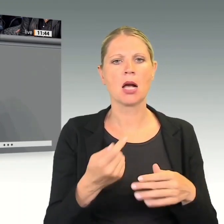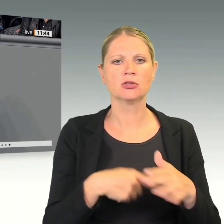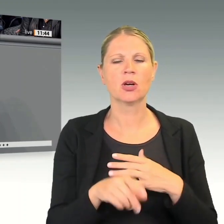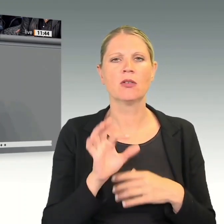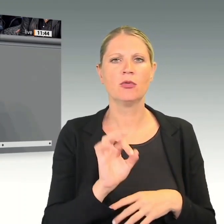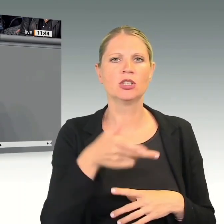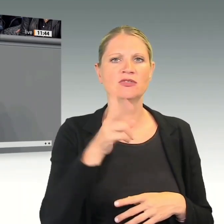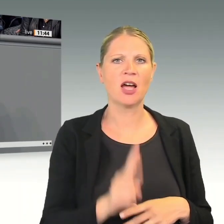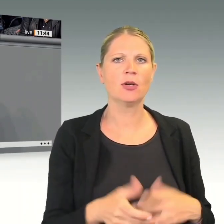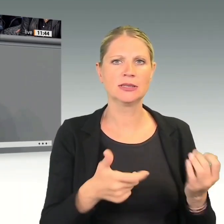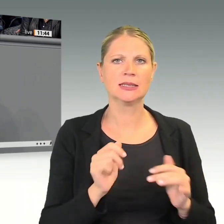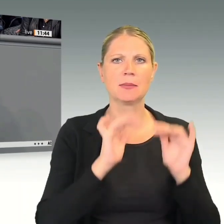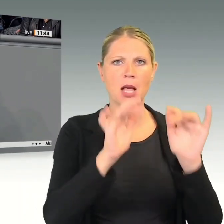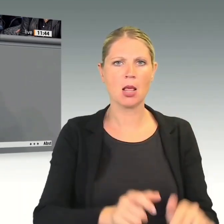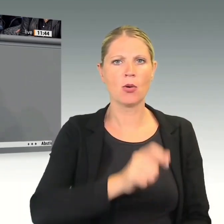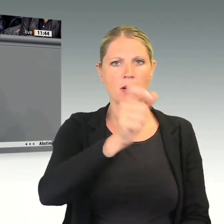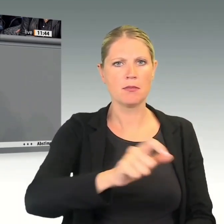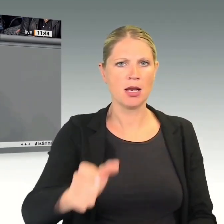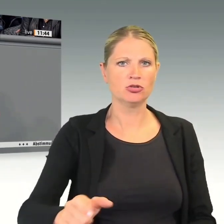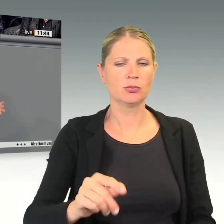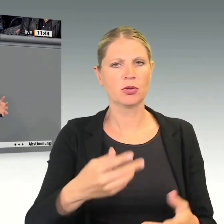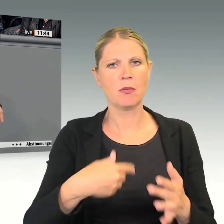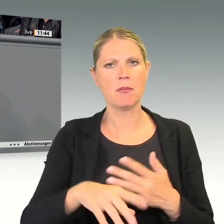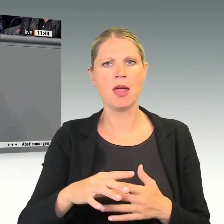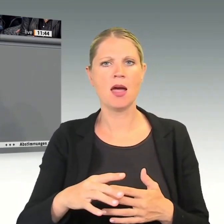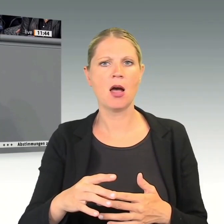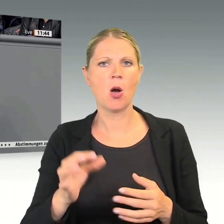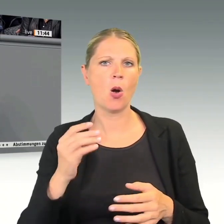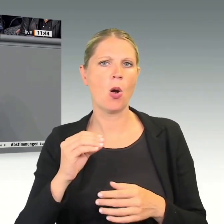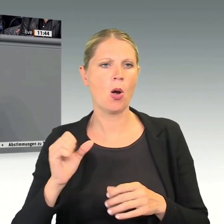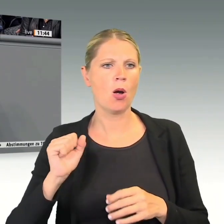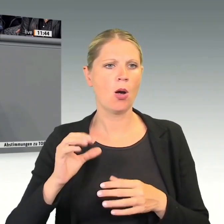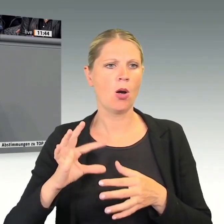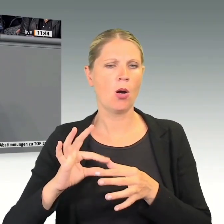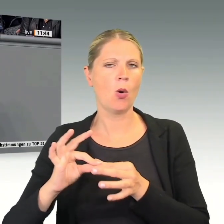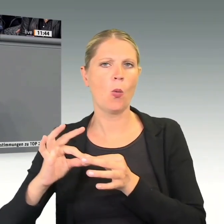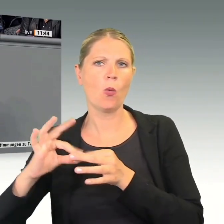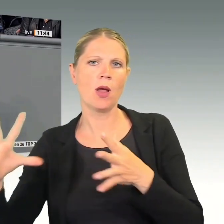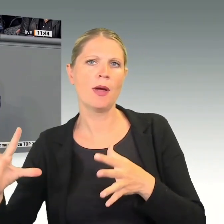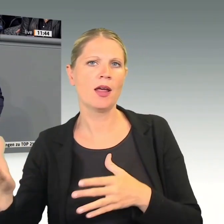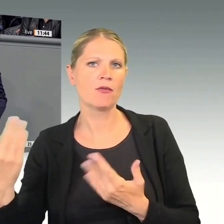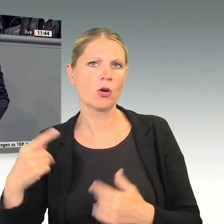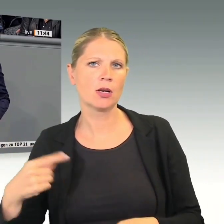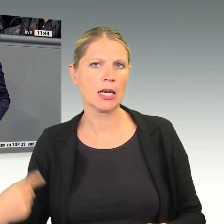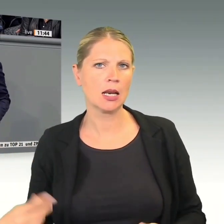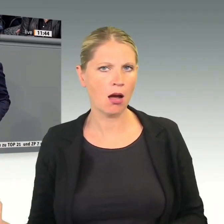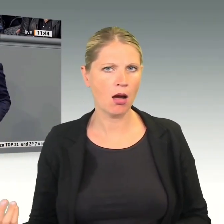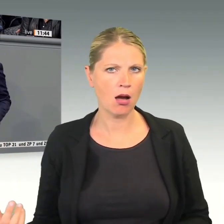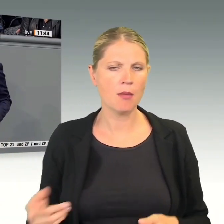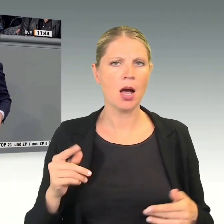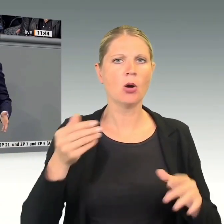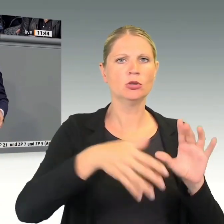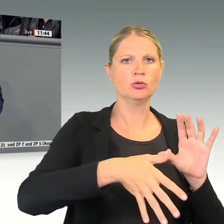schaffen, um unabhängiger von China zu werden. Gleichzeitig profitieren natürlich auch die Südamerikaner davon, dass sie ihre